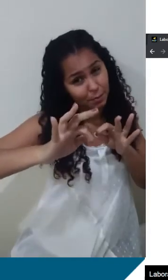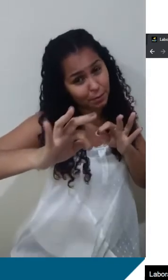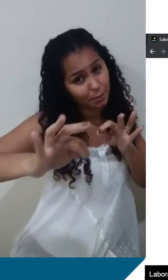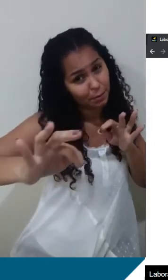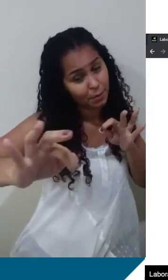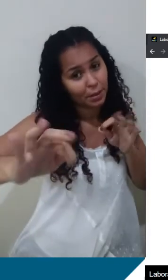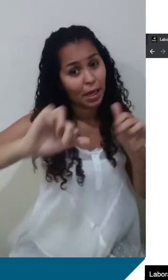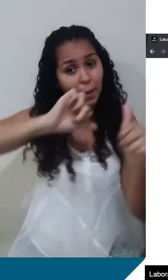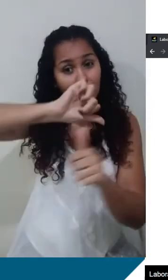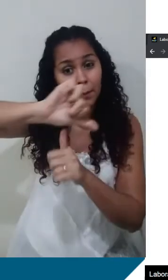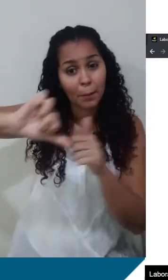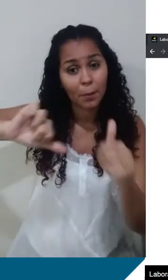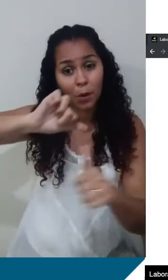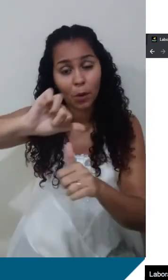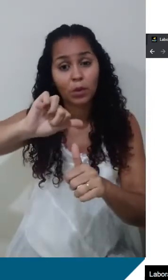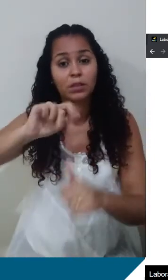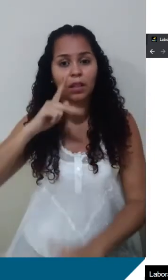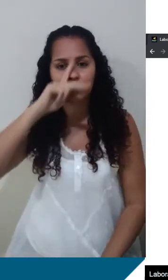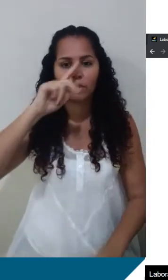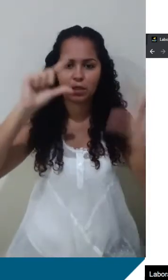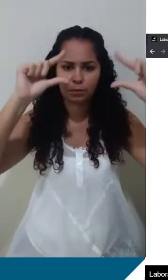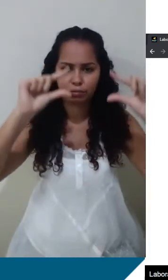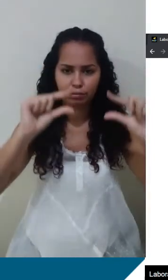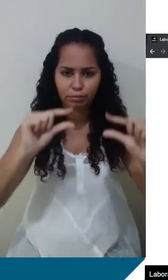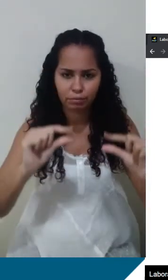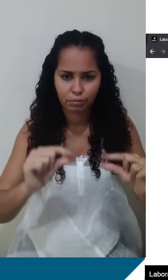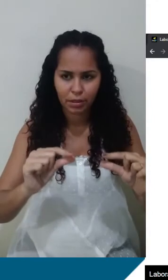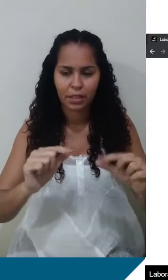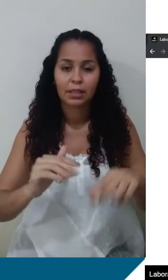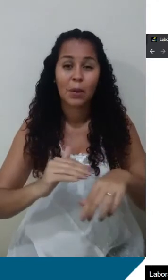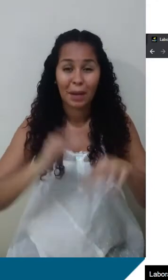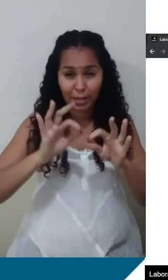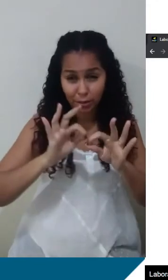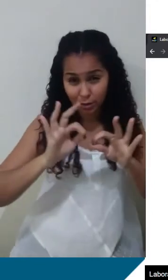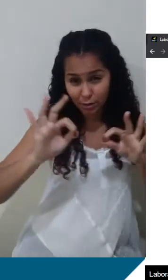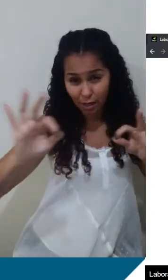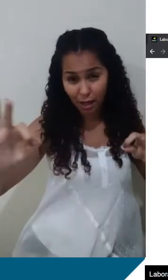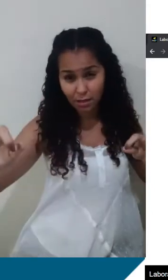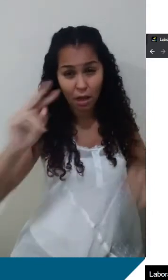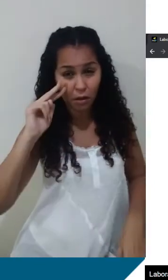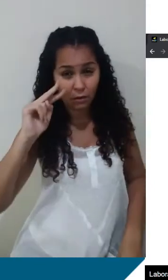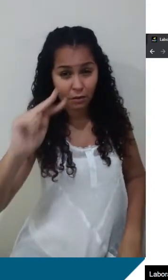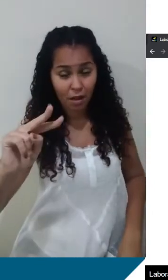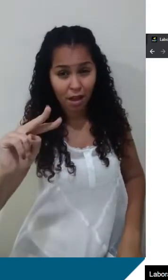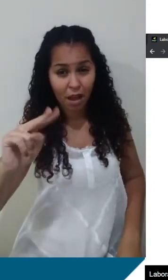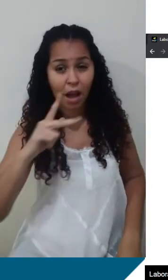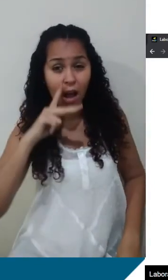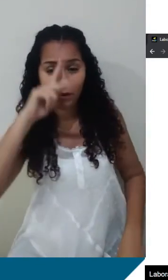se inverte, menor a força. Então, quanto maior a distância, menor é essa força.